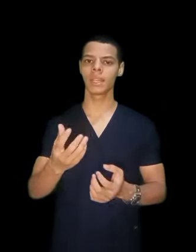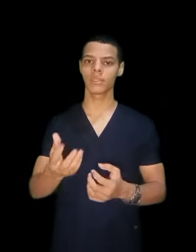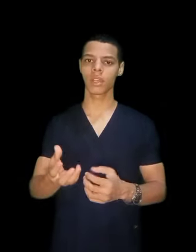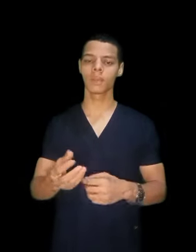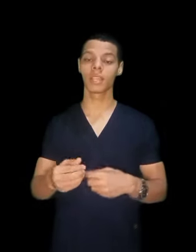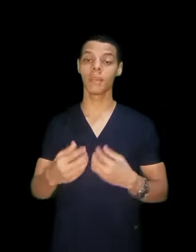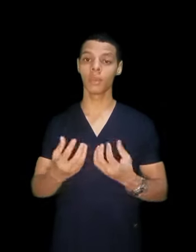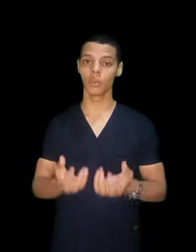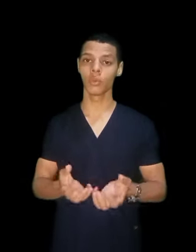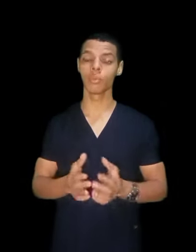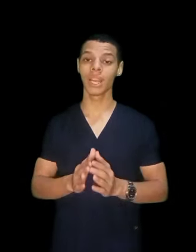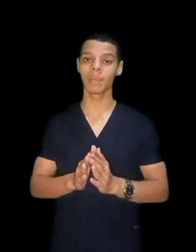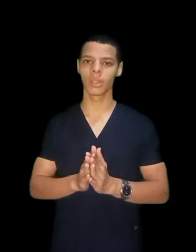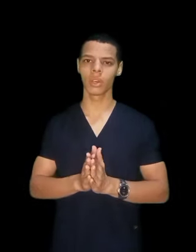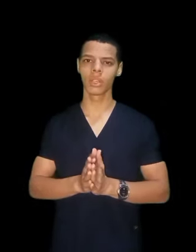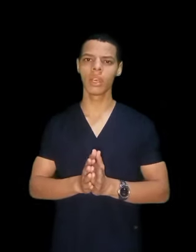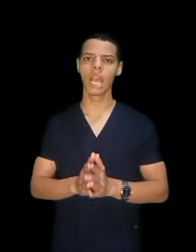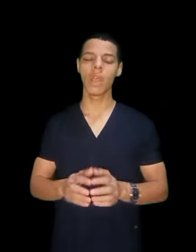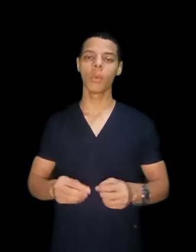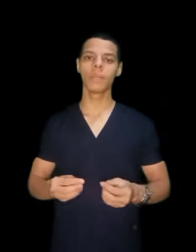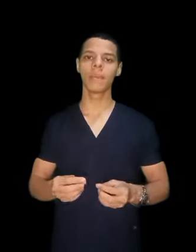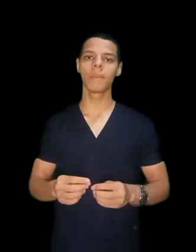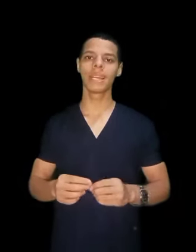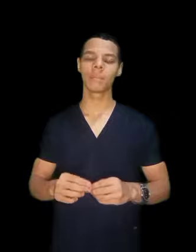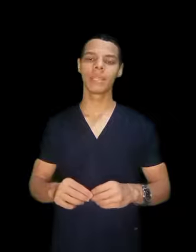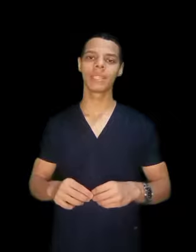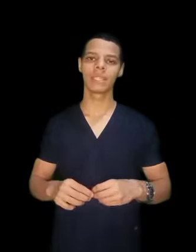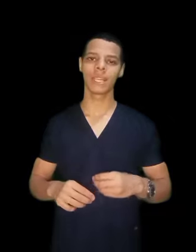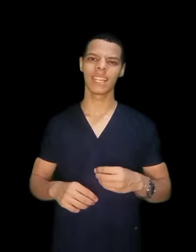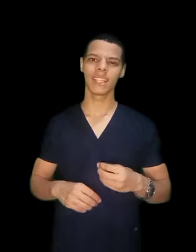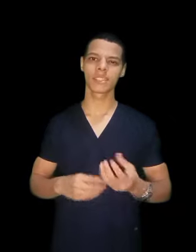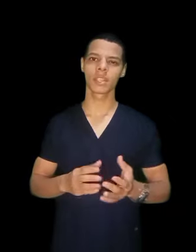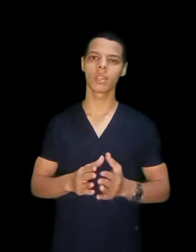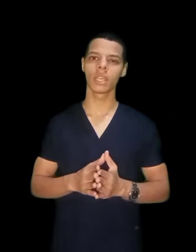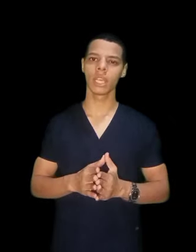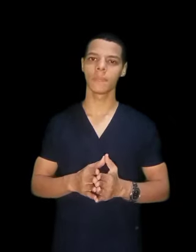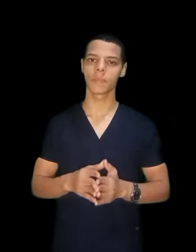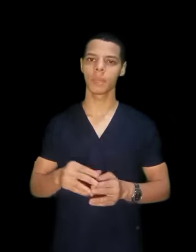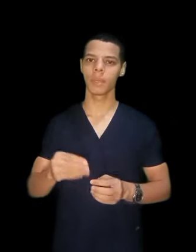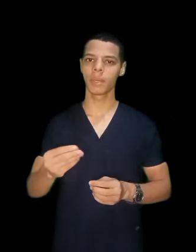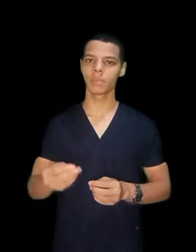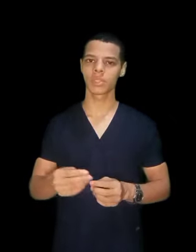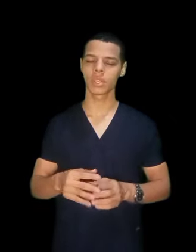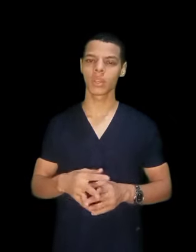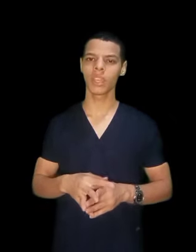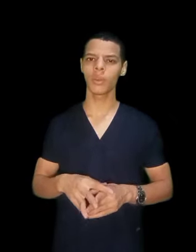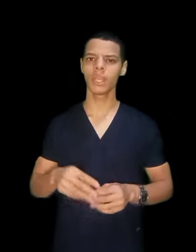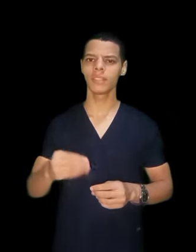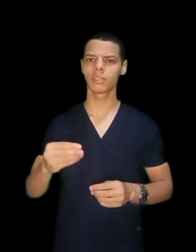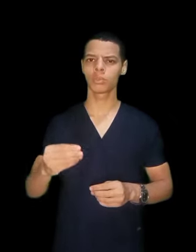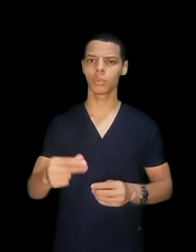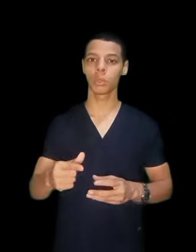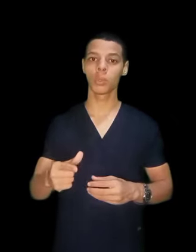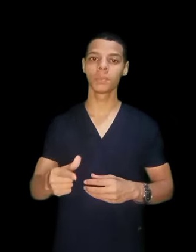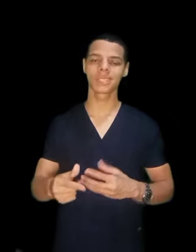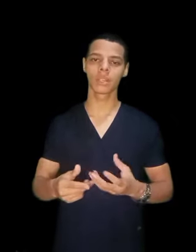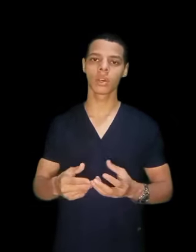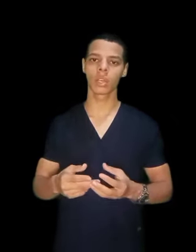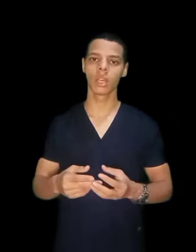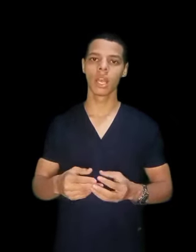طلبة علم علوم وعلم غياضة وبيقبل من الصنايع وديبلوم تجارة